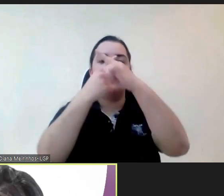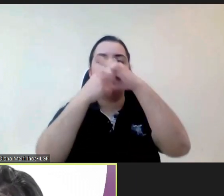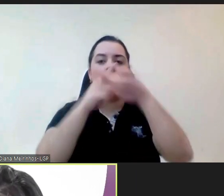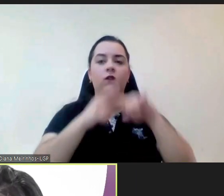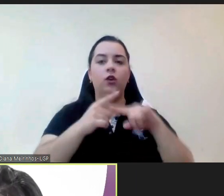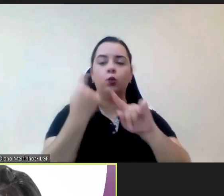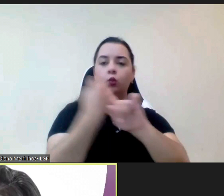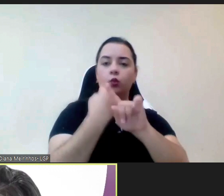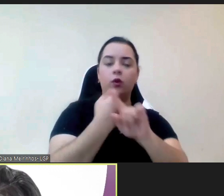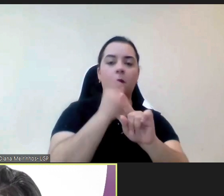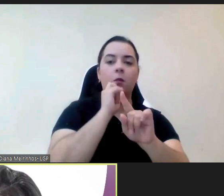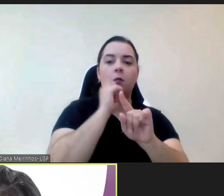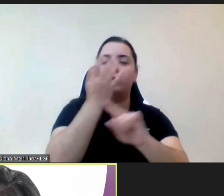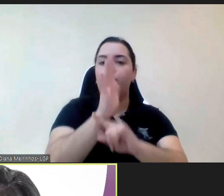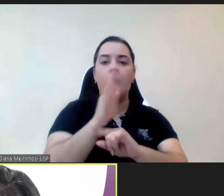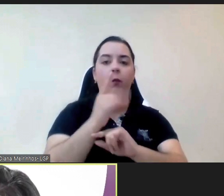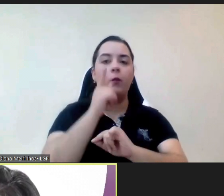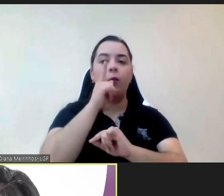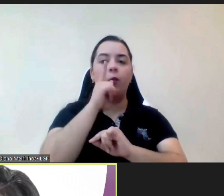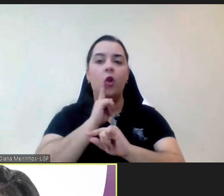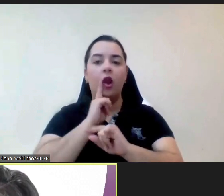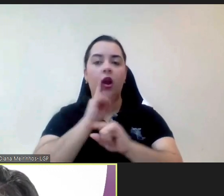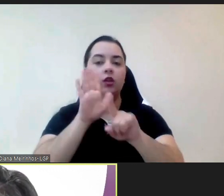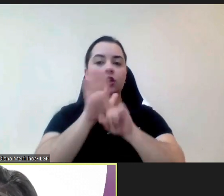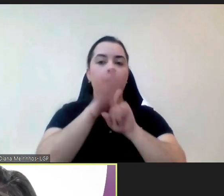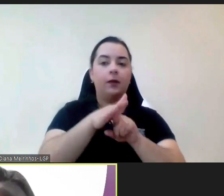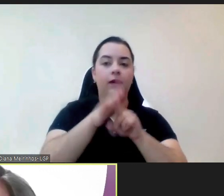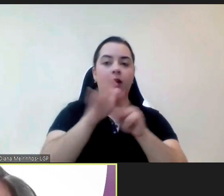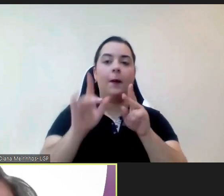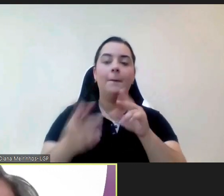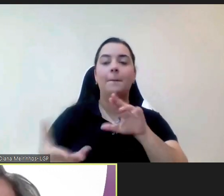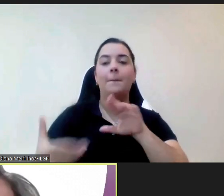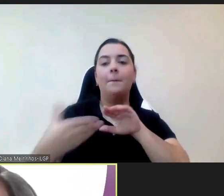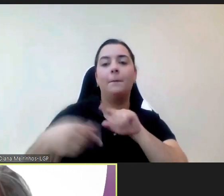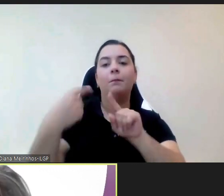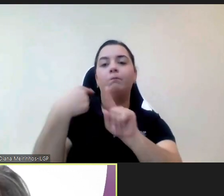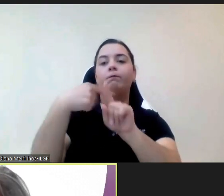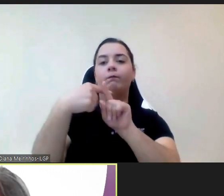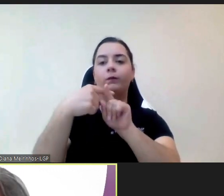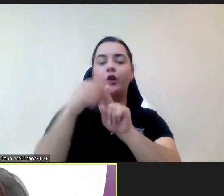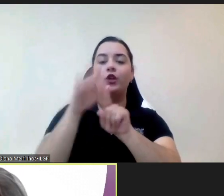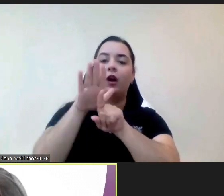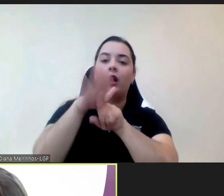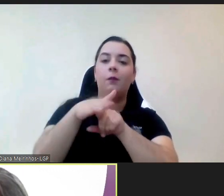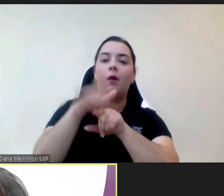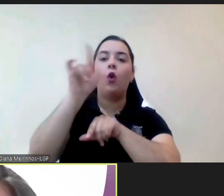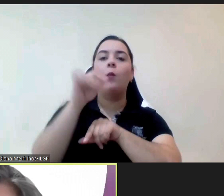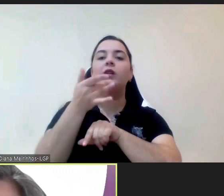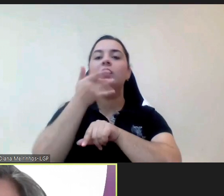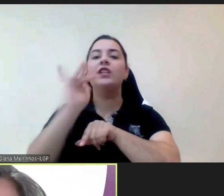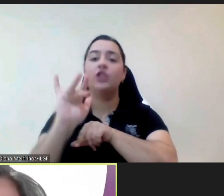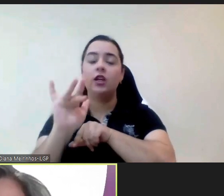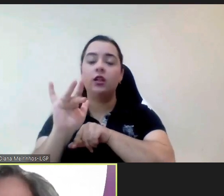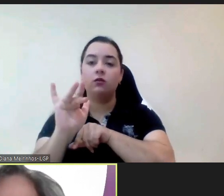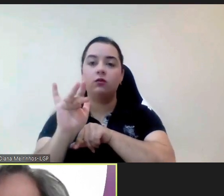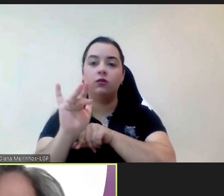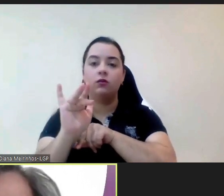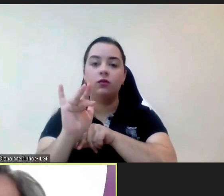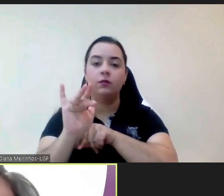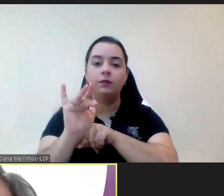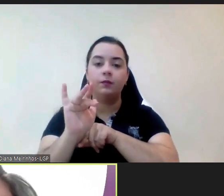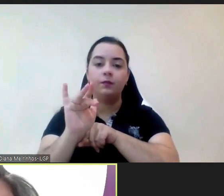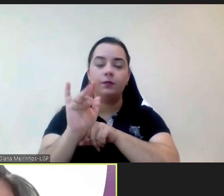introduzir aqui essa também essa possibilidade. enfim muito obrigada teremos ocasião para discutir também